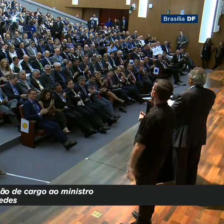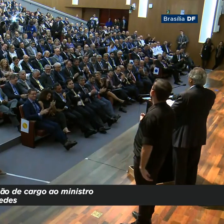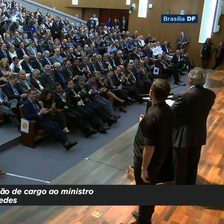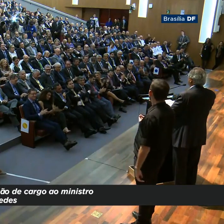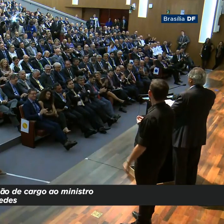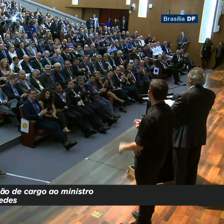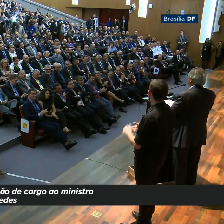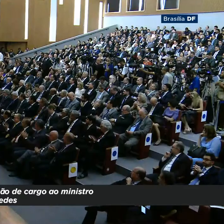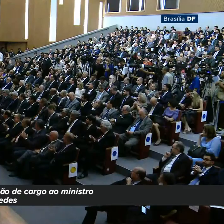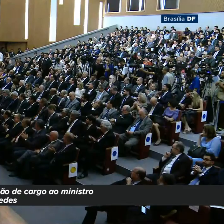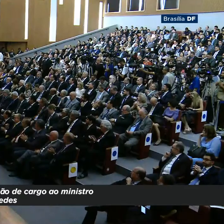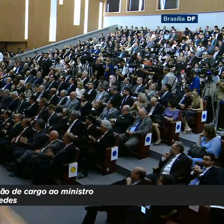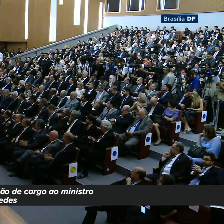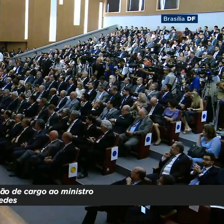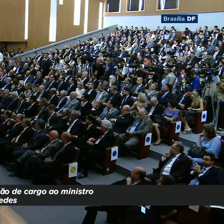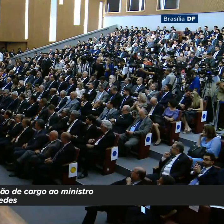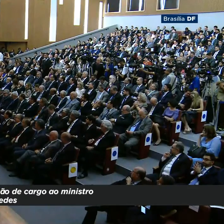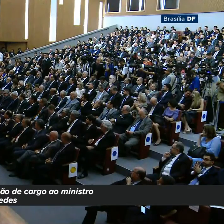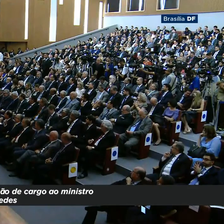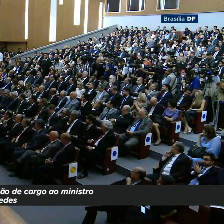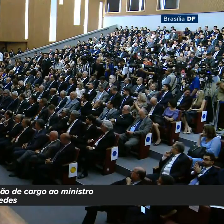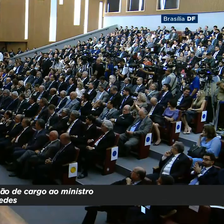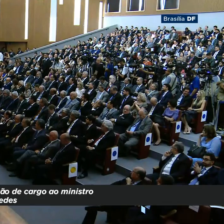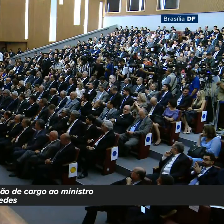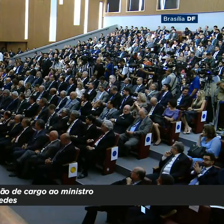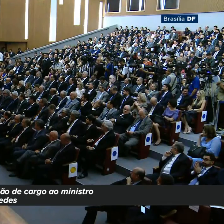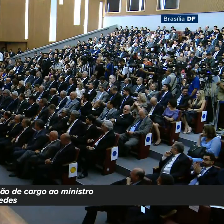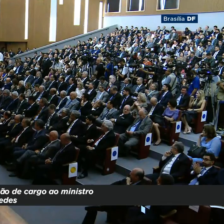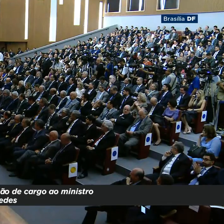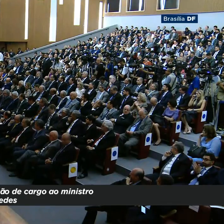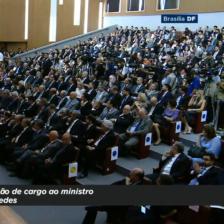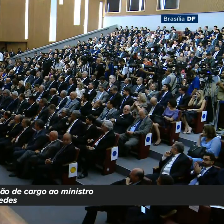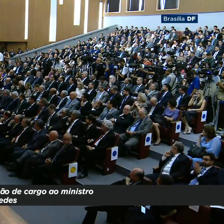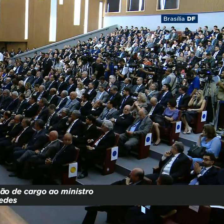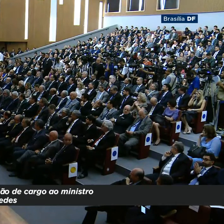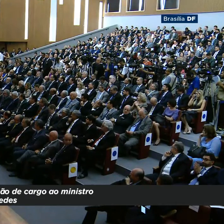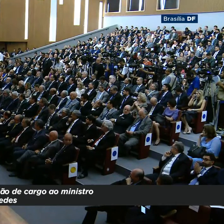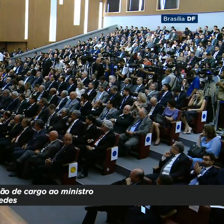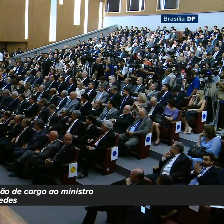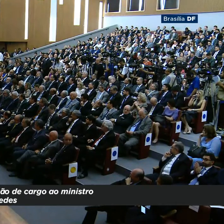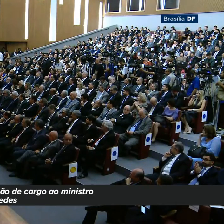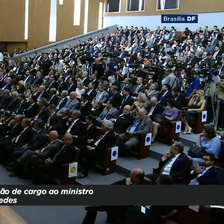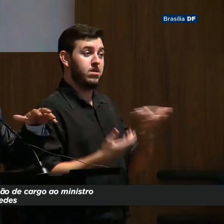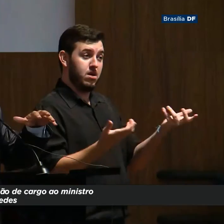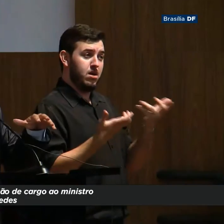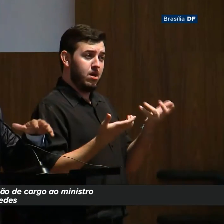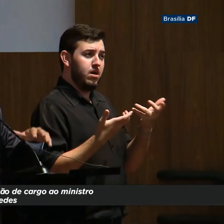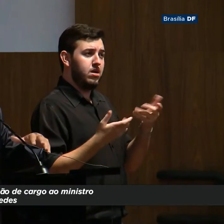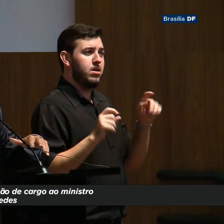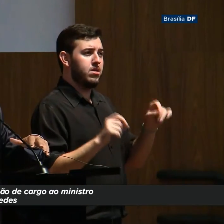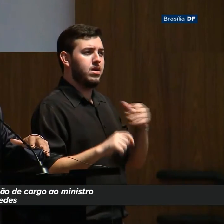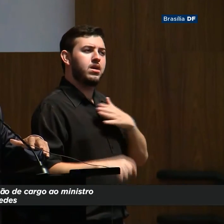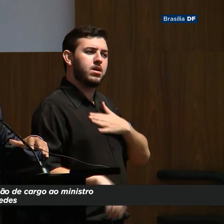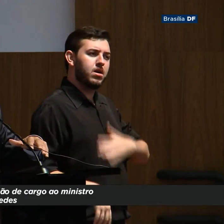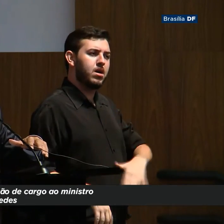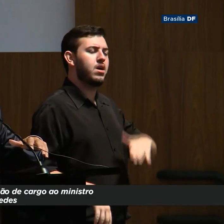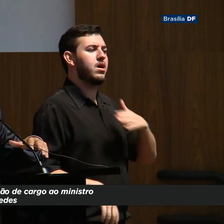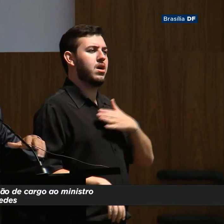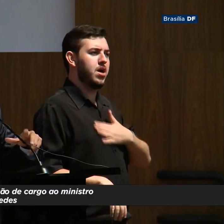Não é razoável. Não é razoável. Então nós queremos implementar isso numa velocidade que seja sincronizada.